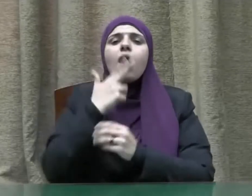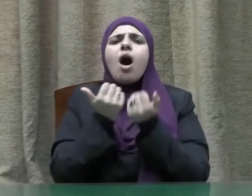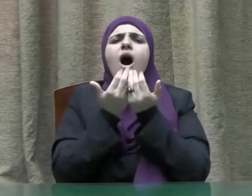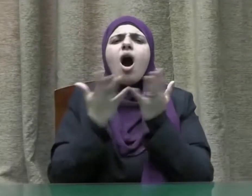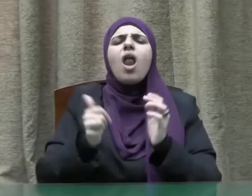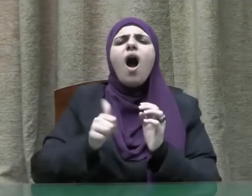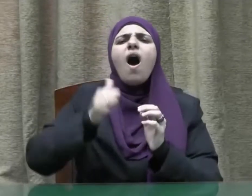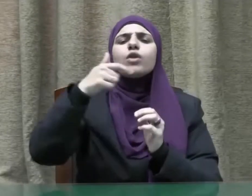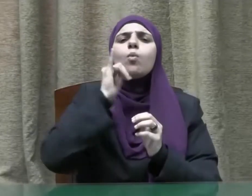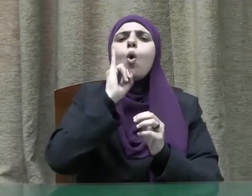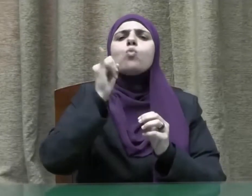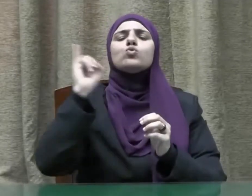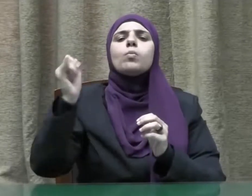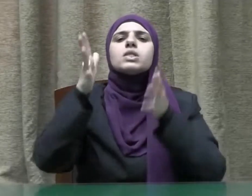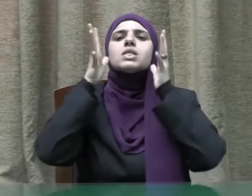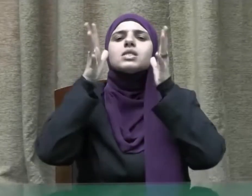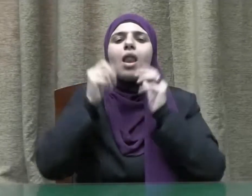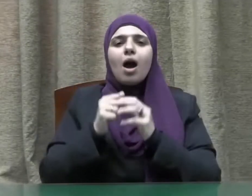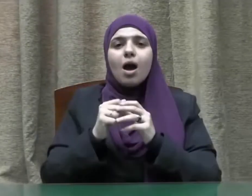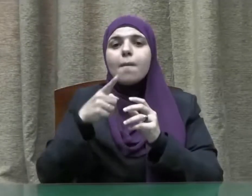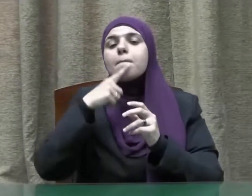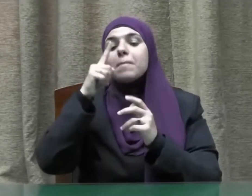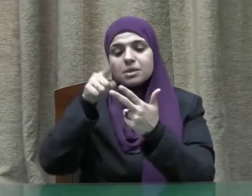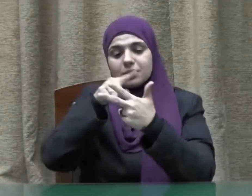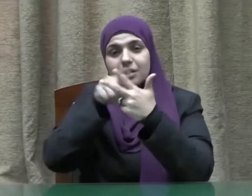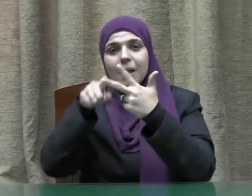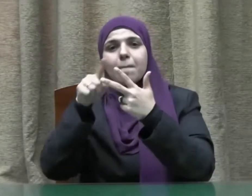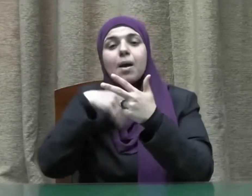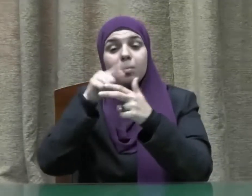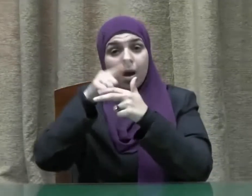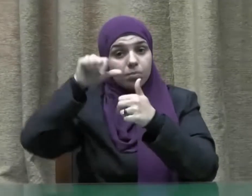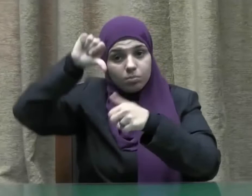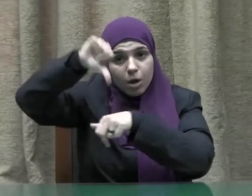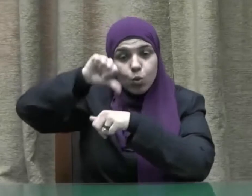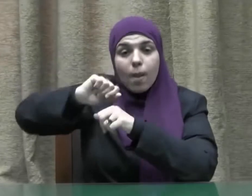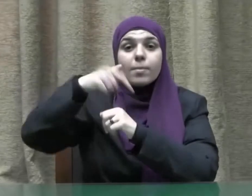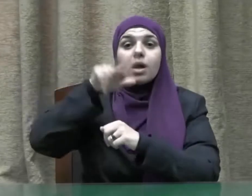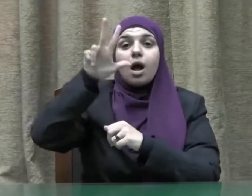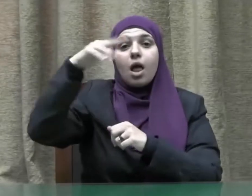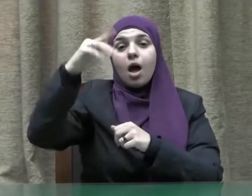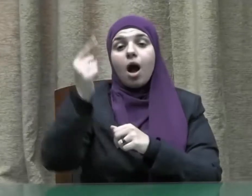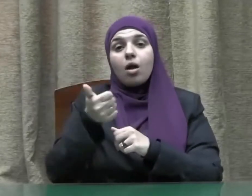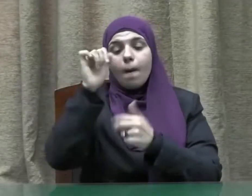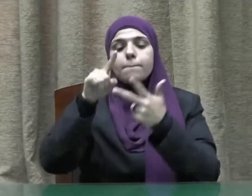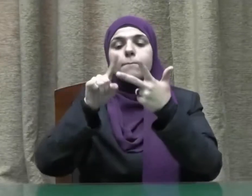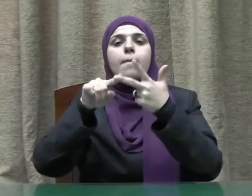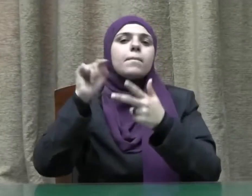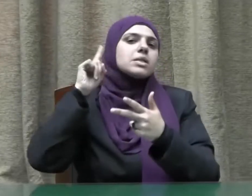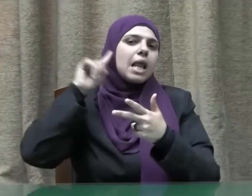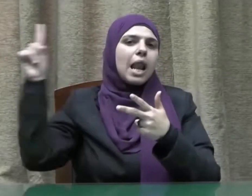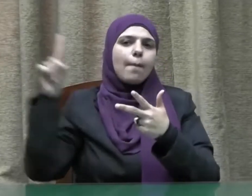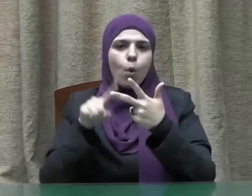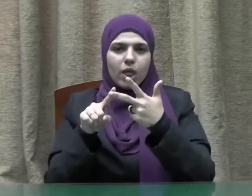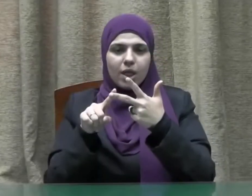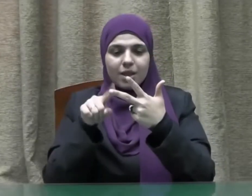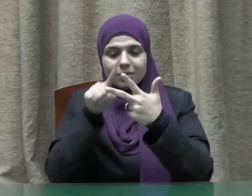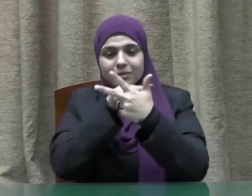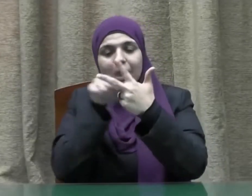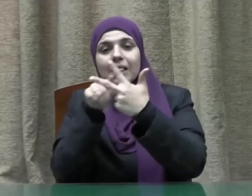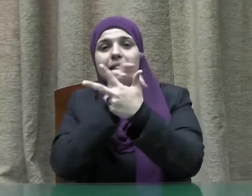خمسمائة صلاة فيما سوا عدى المسجدين المسجد الحرام والمسجد النبوي حيث